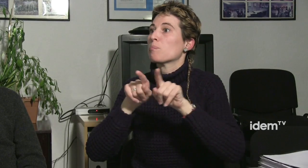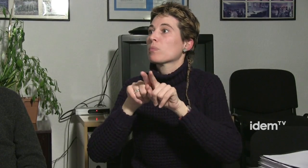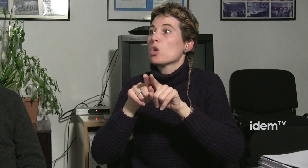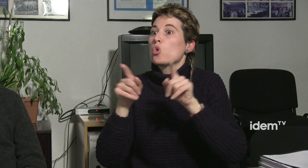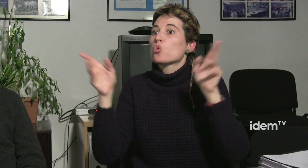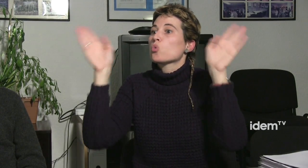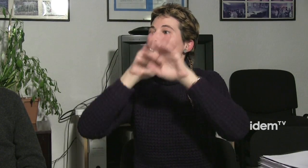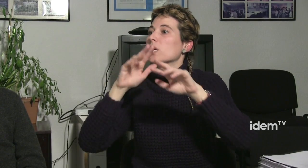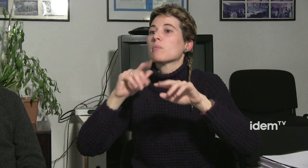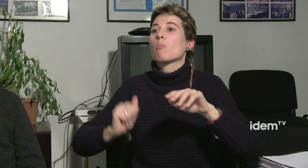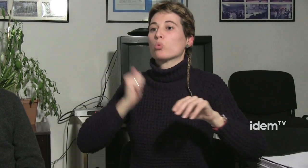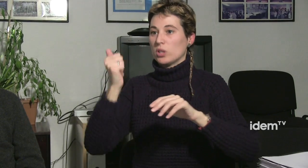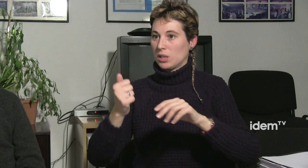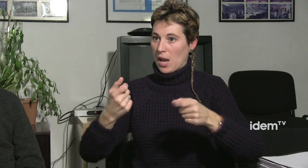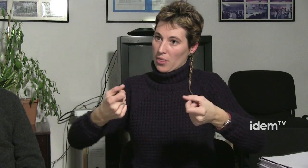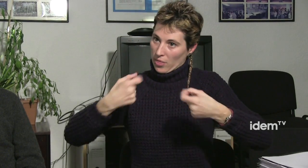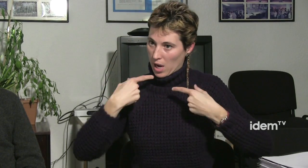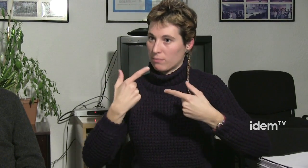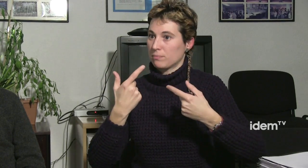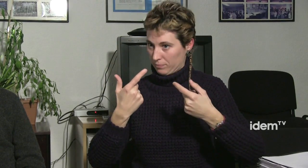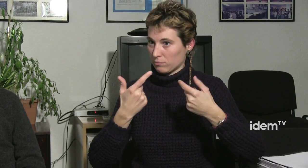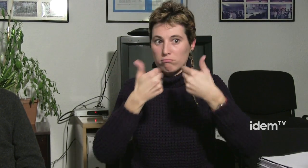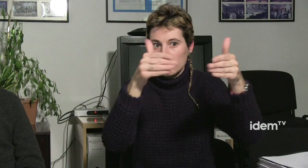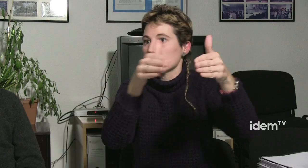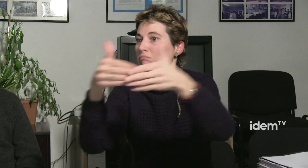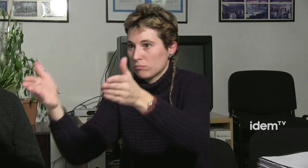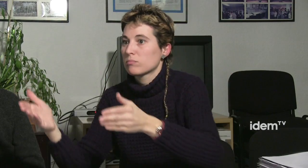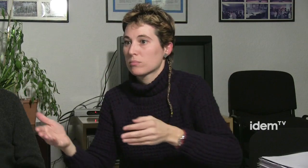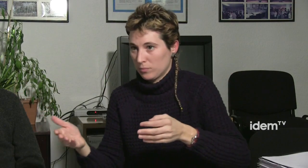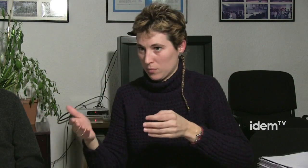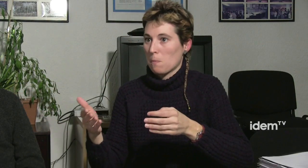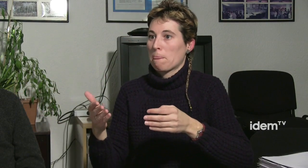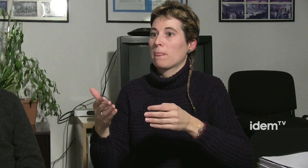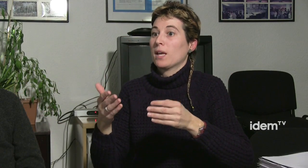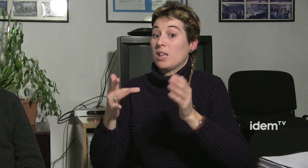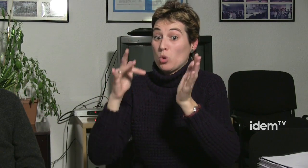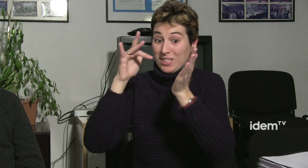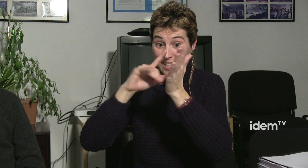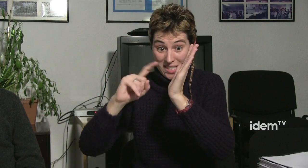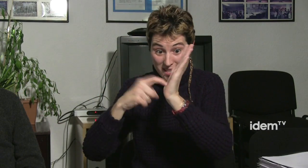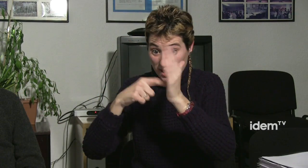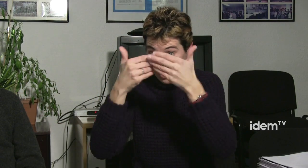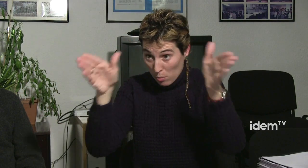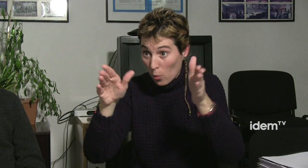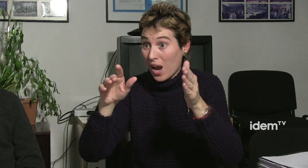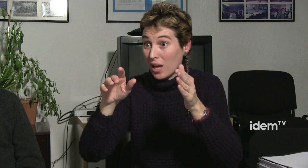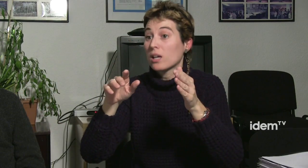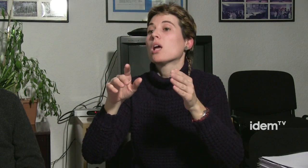existia. Nosaltres no teníem l'oportunitat d'accedir a aquesta informació igual que les persones